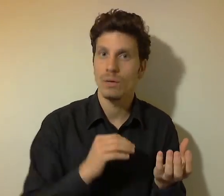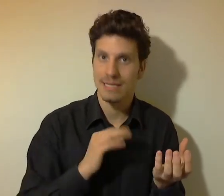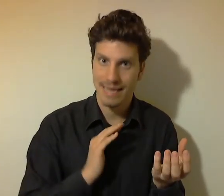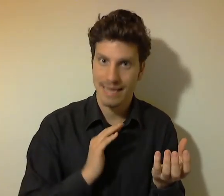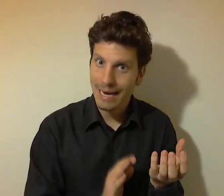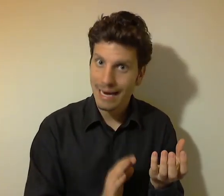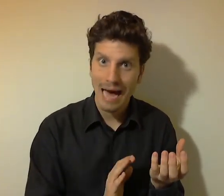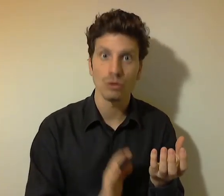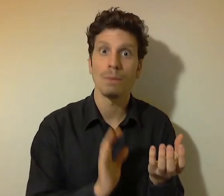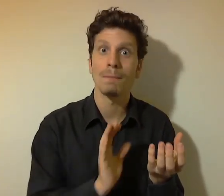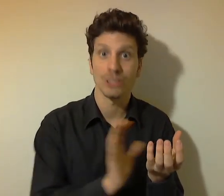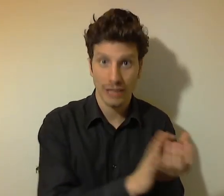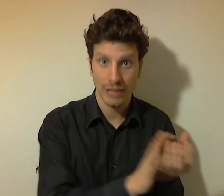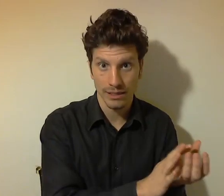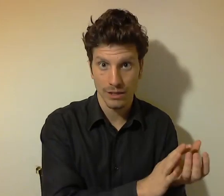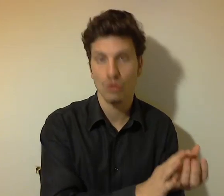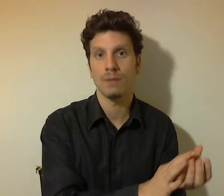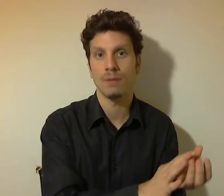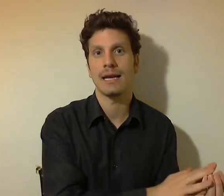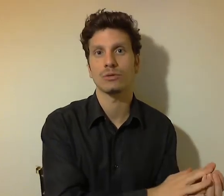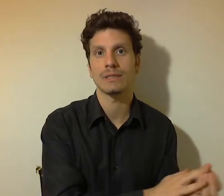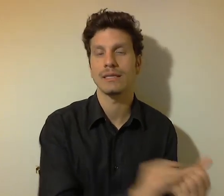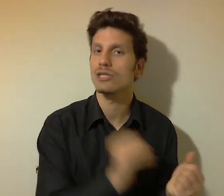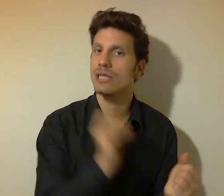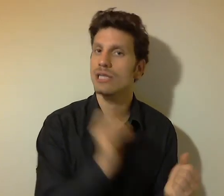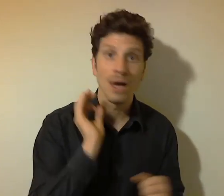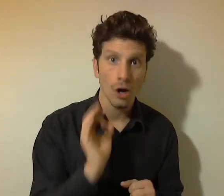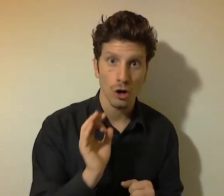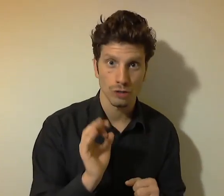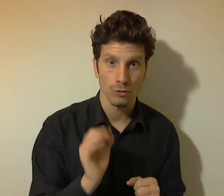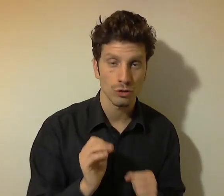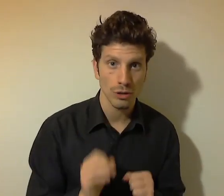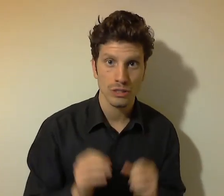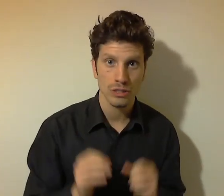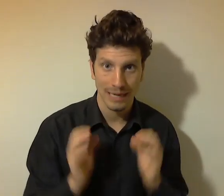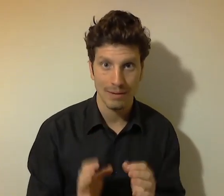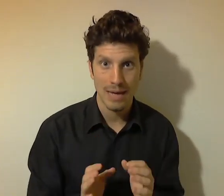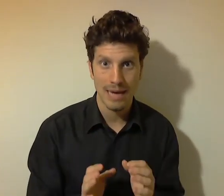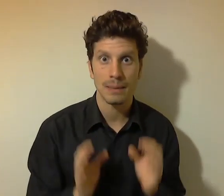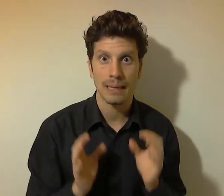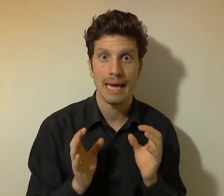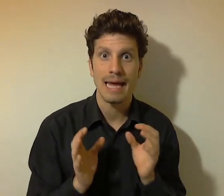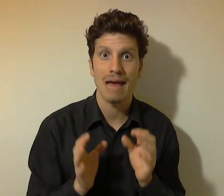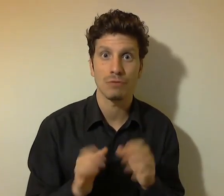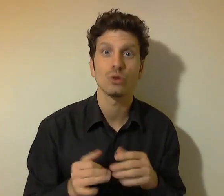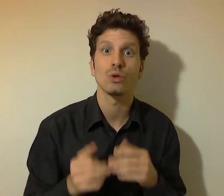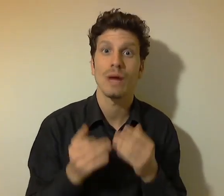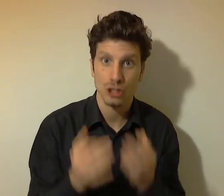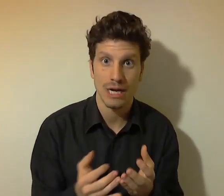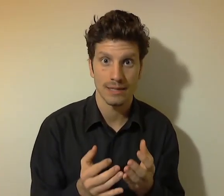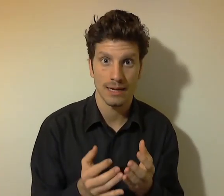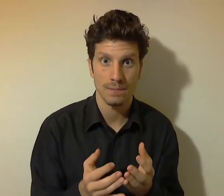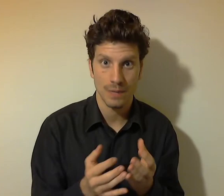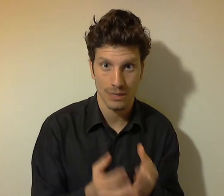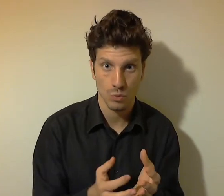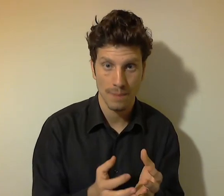quindi sei in grado, ma scegli di non mettere in atto una strategia, ottimo, continua così perché va bene, perché è frutto di una scelta, la tua.